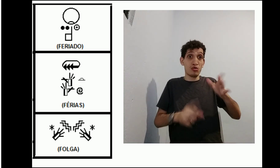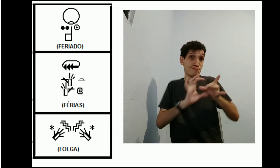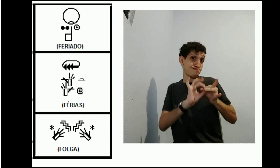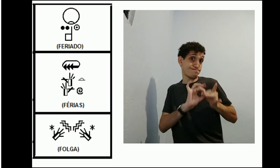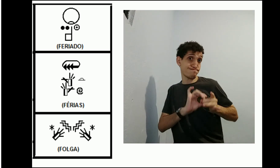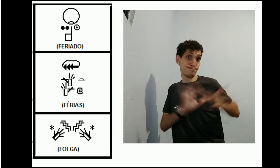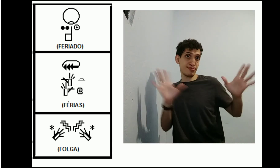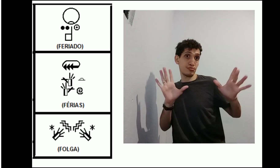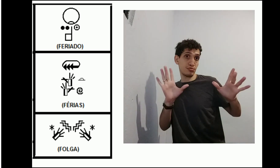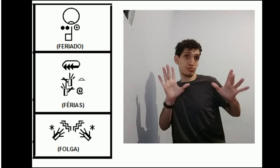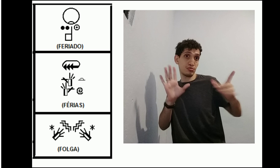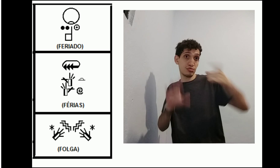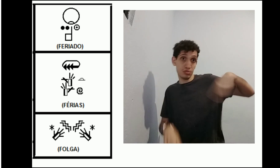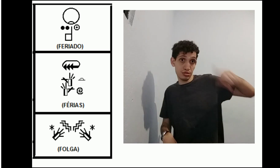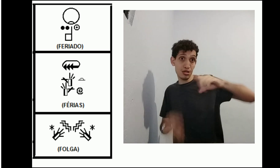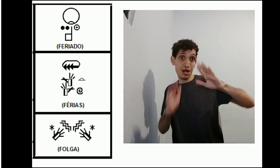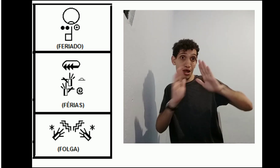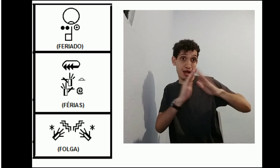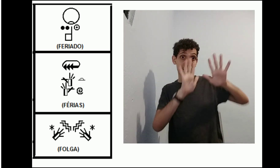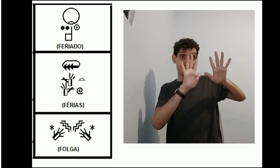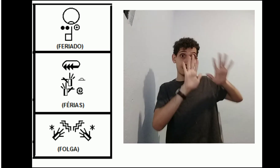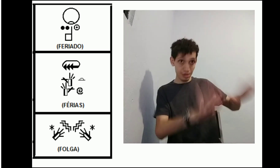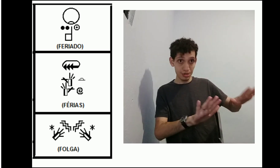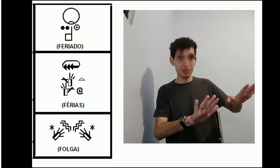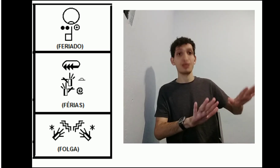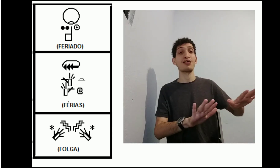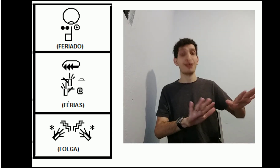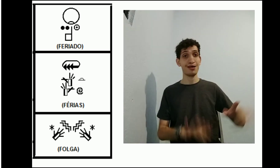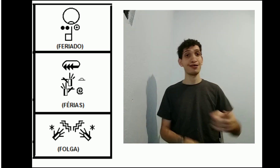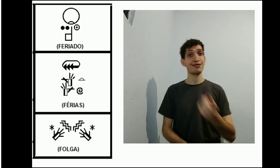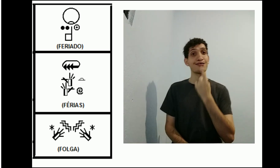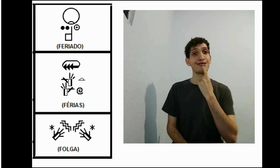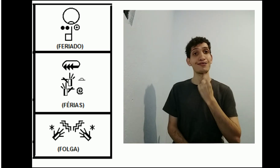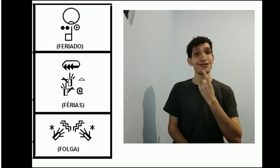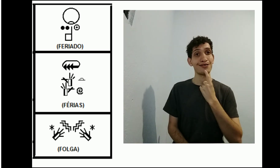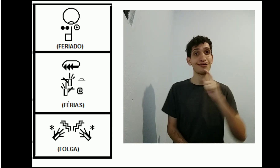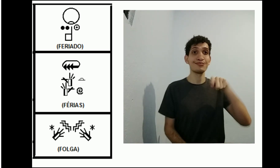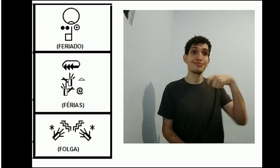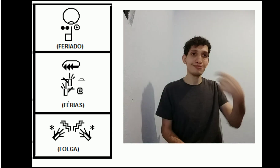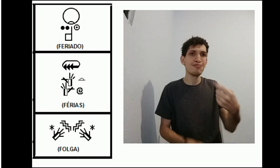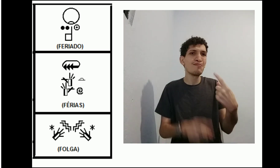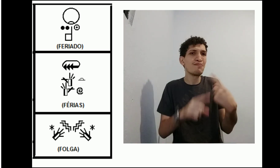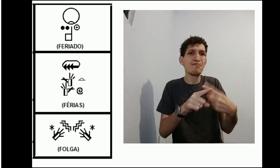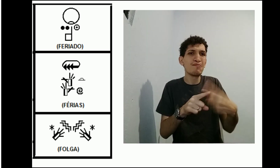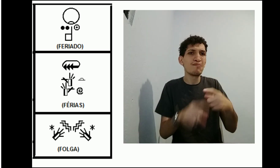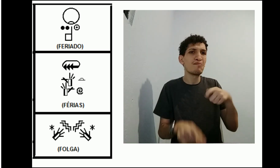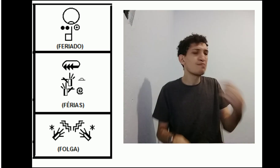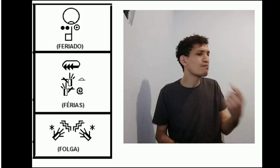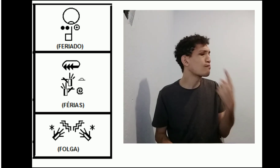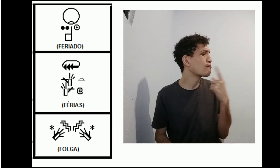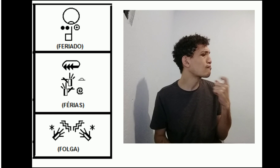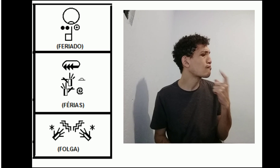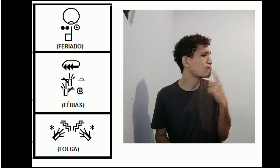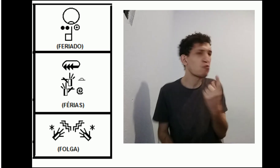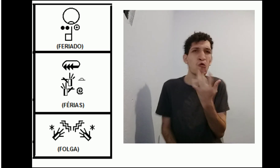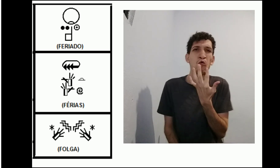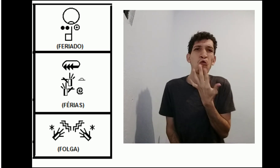ou o governo, autorizou para que nesse dia a fique em casa. Isso é periado. Oi, o sinal é assim.